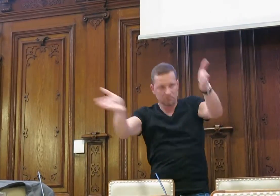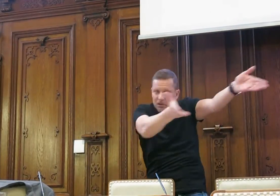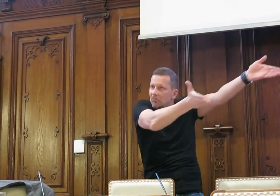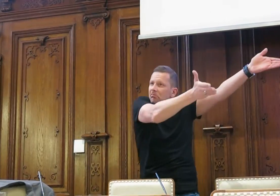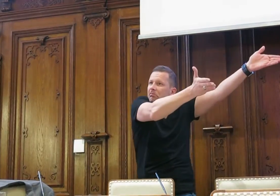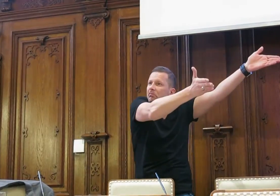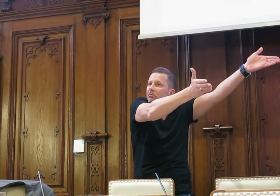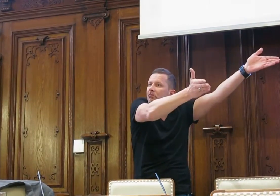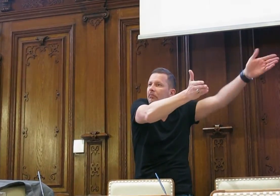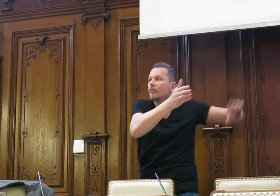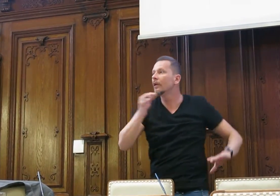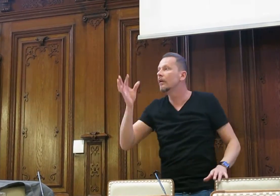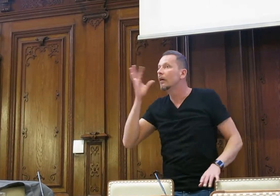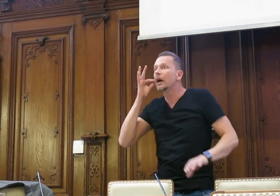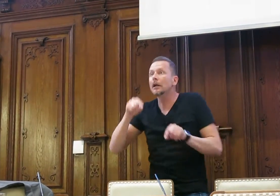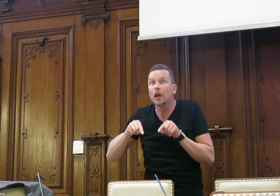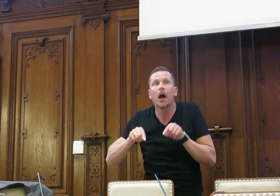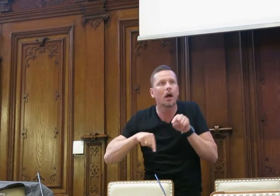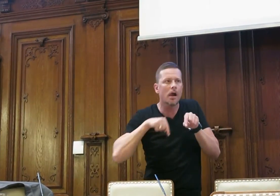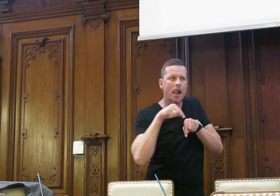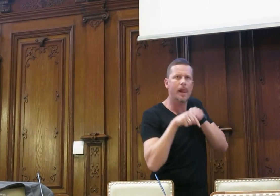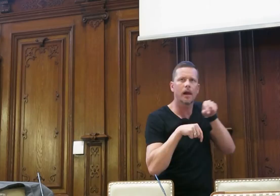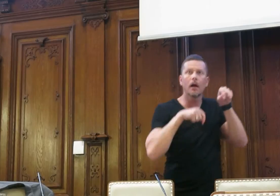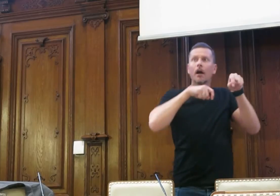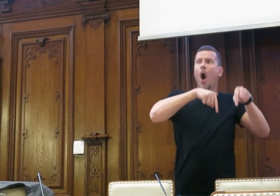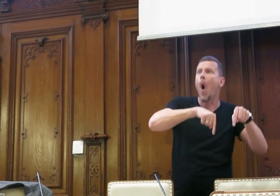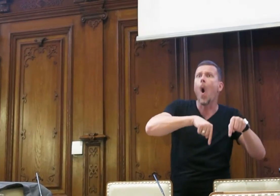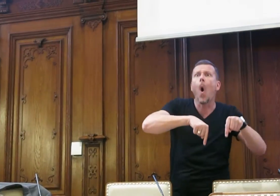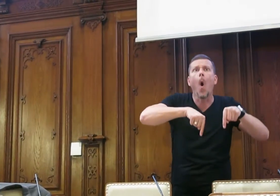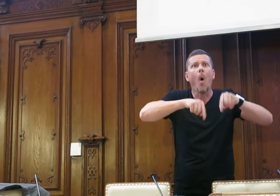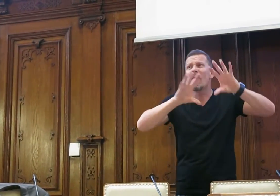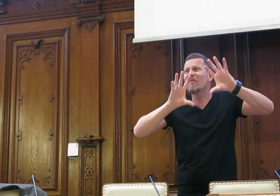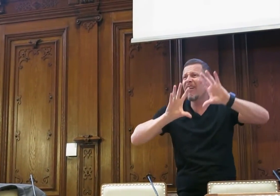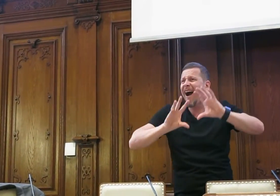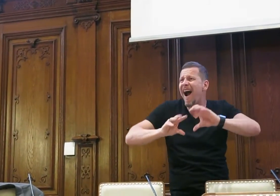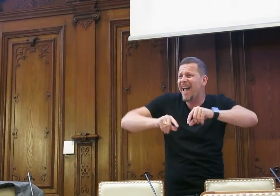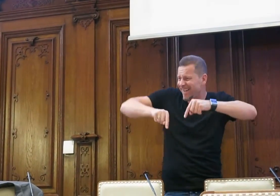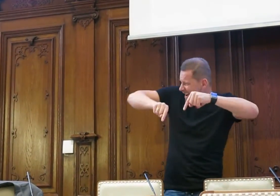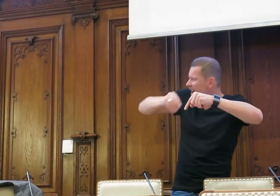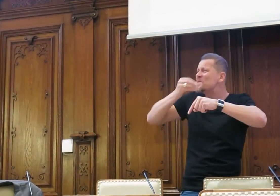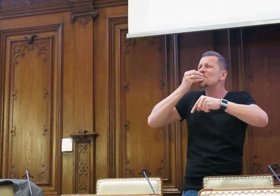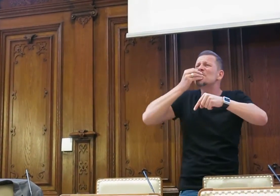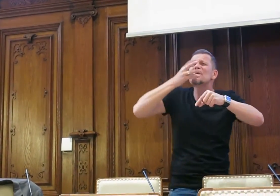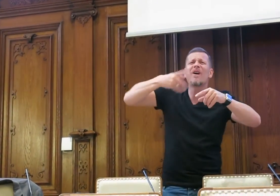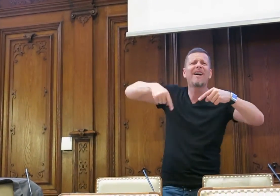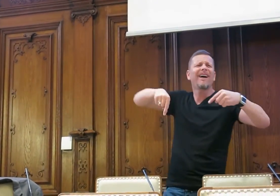Zaubert eine Wolke, allein nur für die Katze, die Katze schleicht sich hin, ah, angenehm, weich,